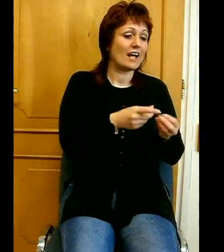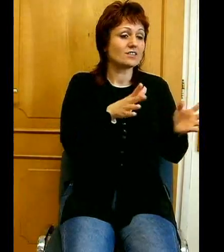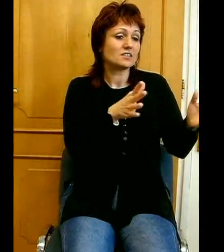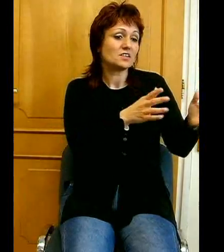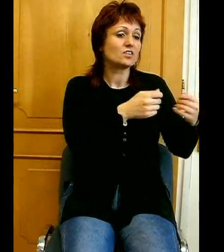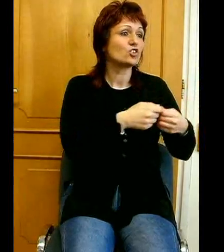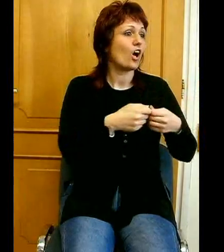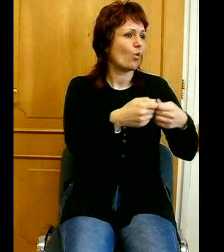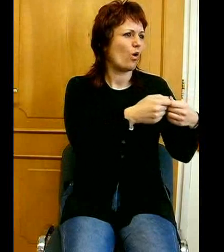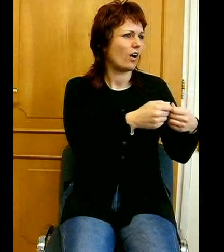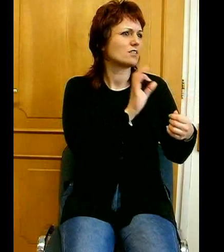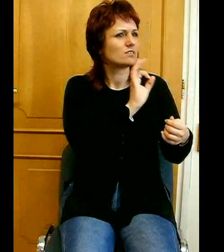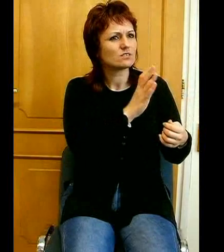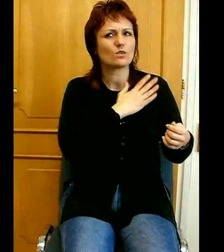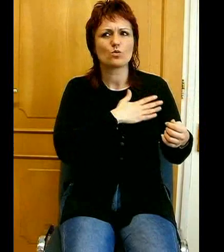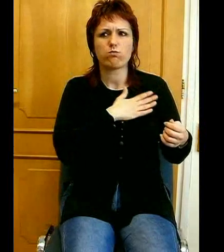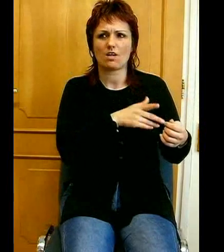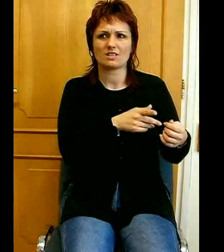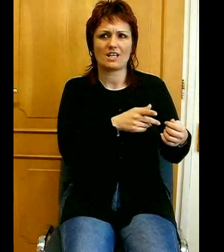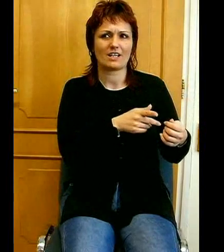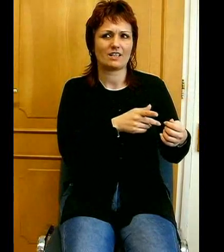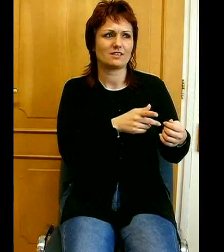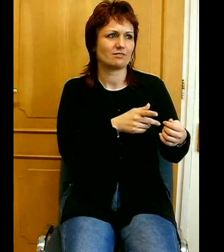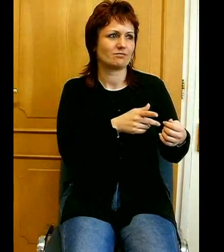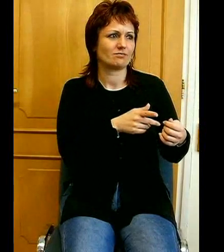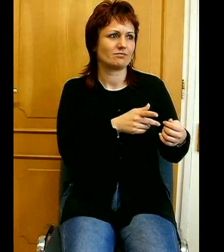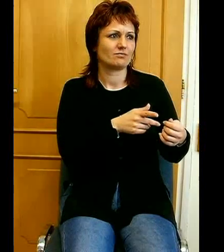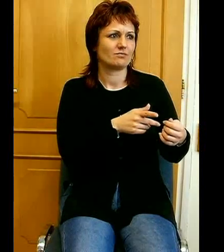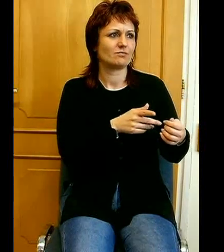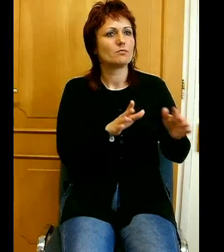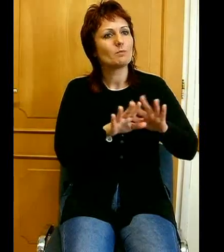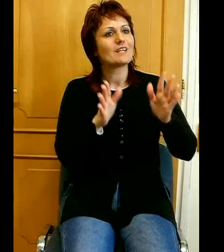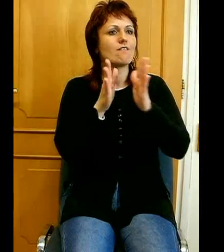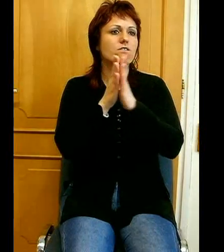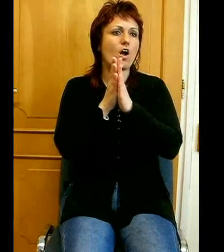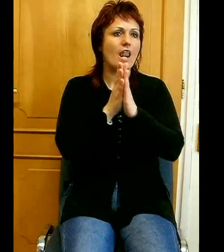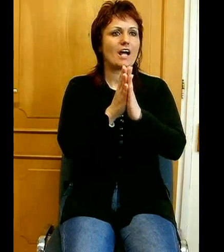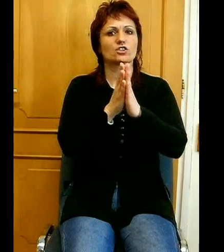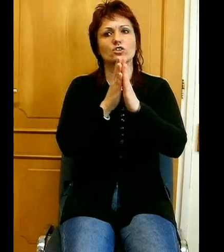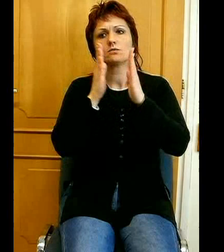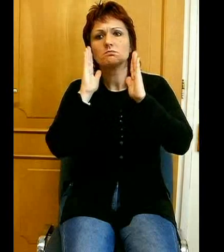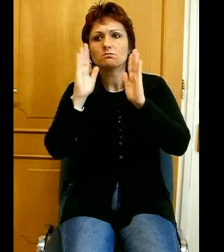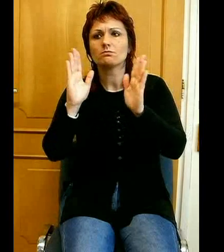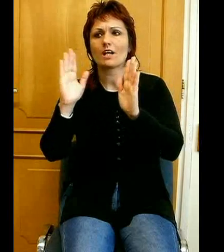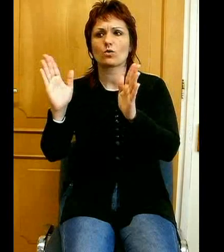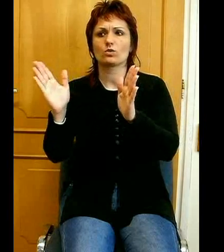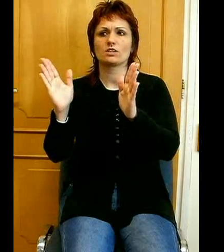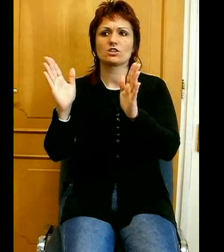Minden vallásnak a képviselőit és azoknak a meggyőződését tiszteljük akkor is, ha nem értünk